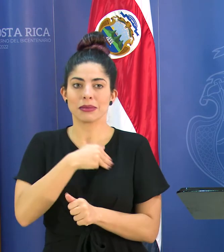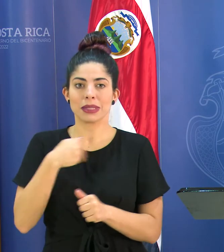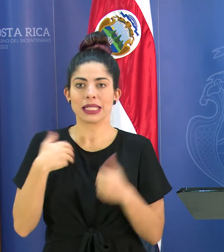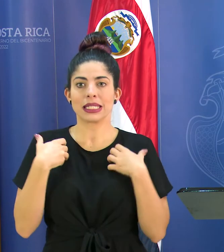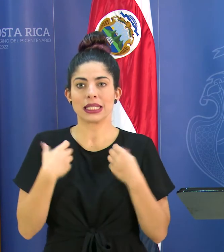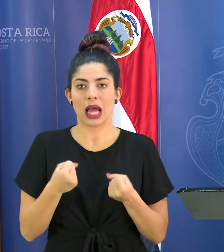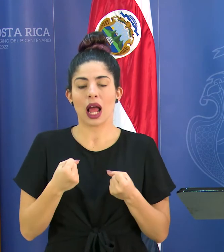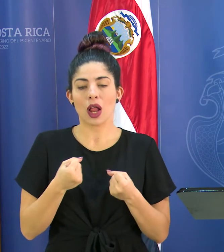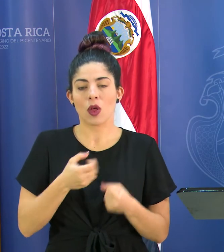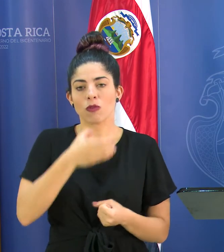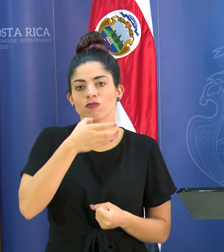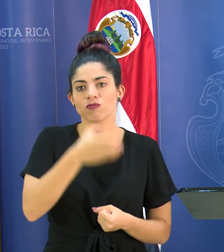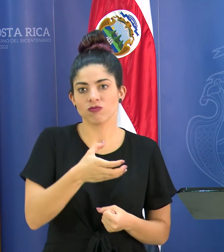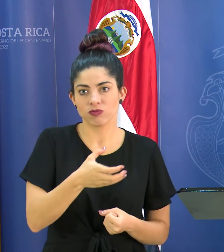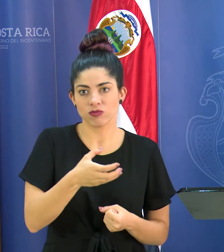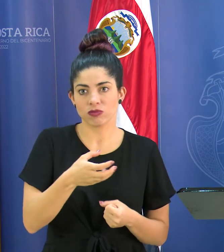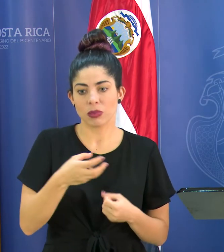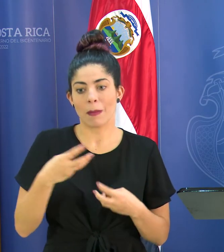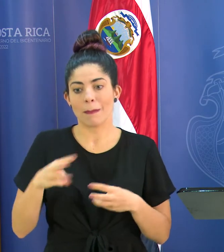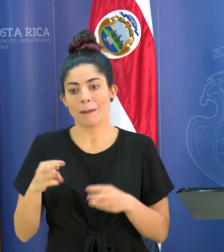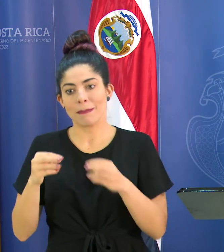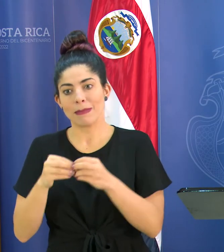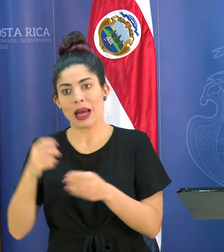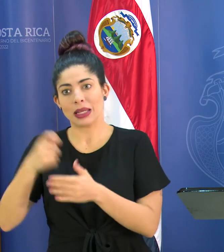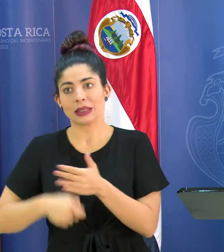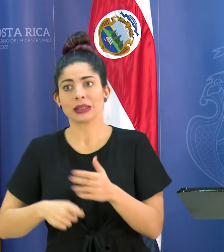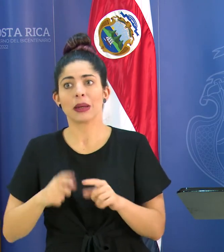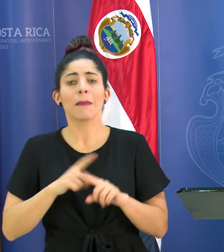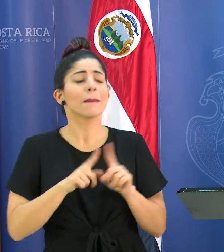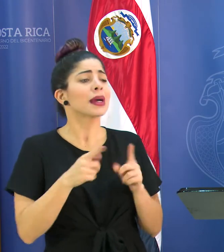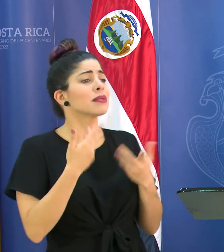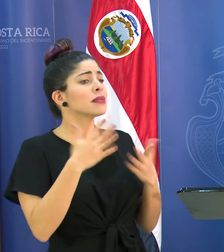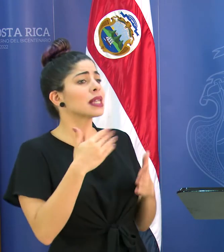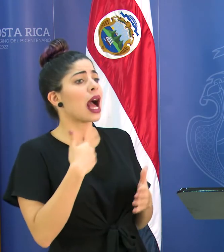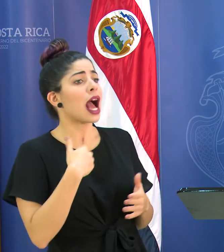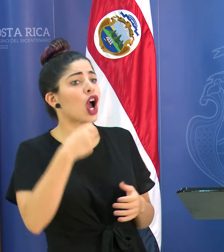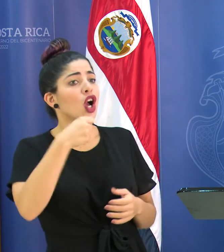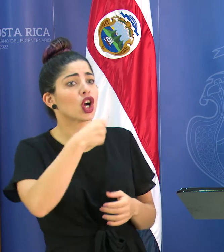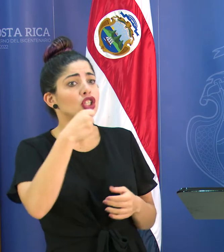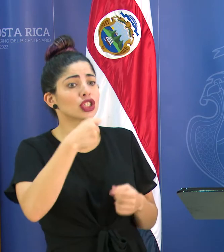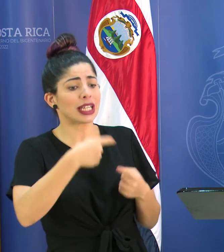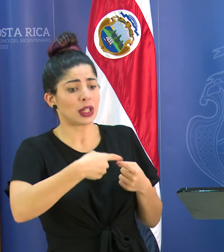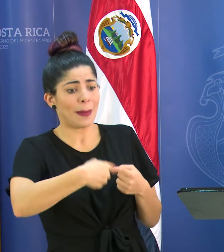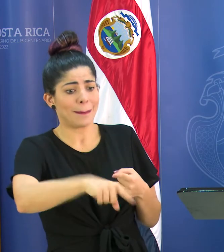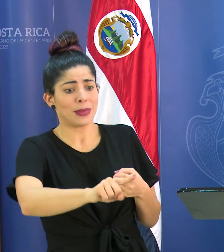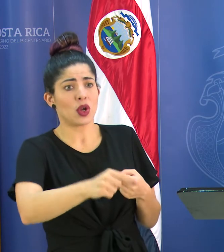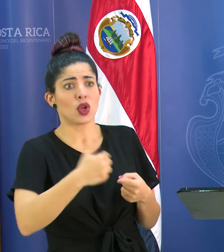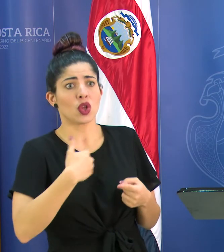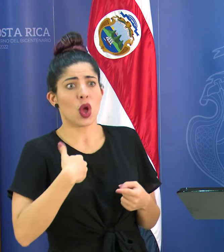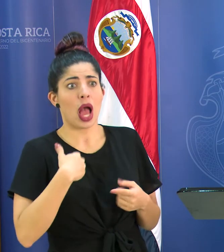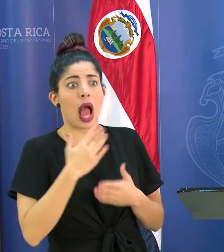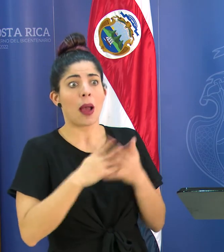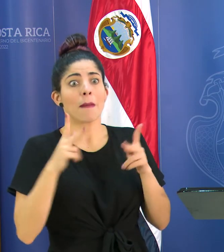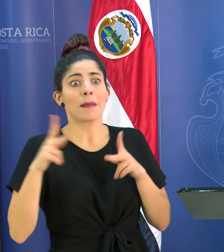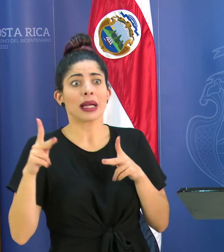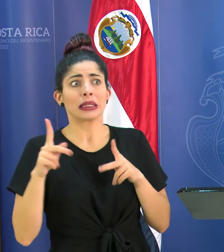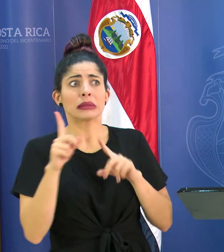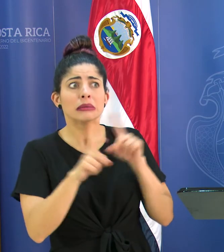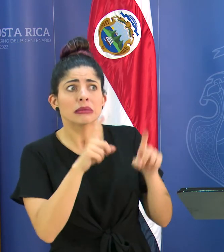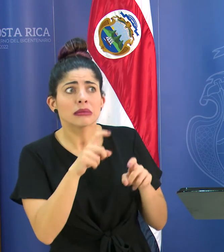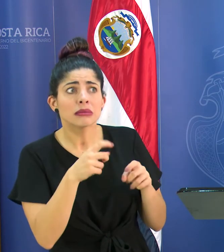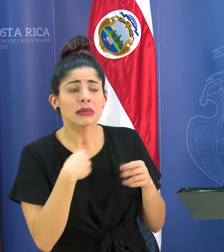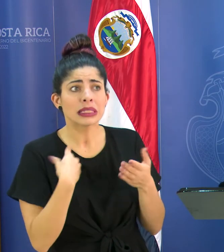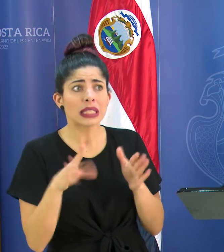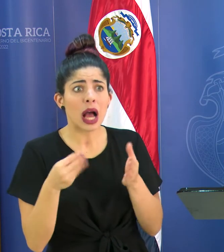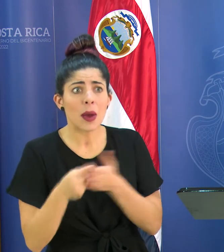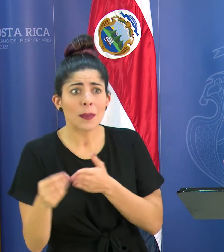proponer medidas un poco más agresivas ya tenemos unos conciertos a la vuelta de la esquina y hay gente que ya está preguntando por las